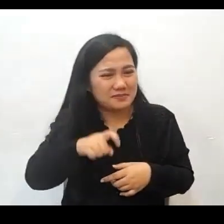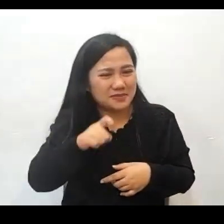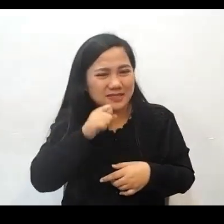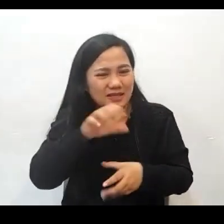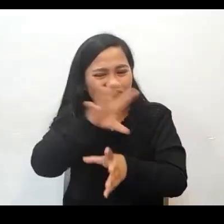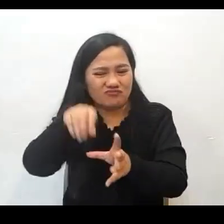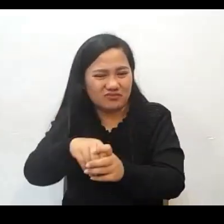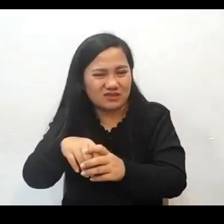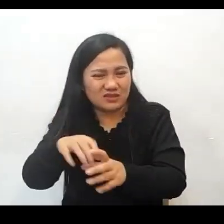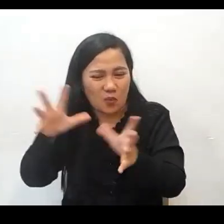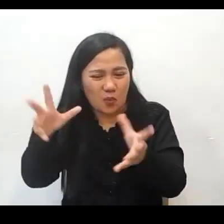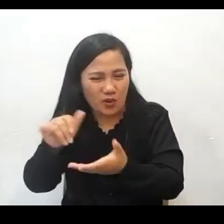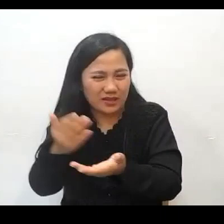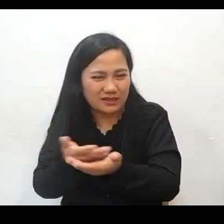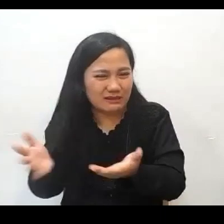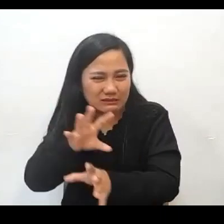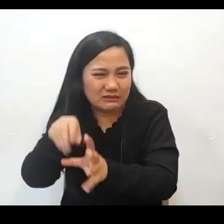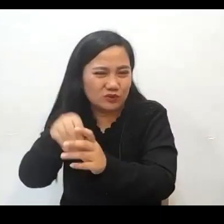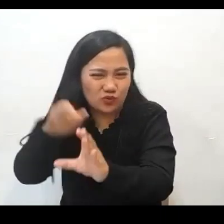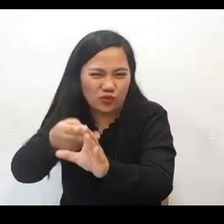Tignan po natin muli sa 2 Corinthians.